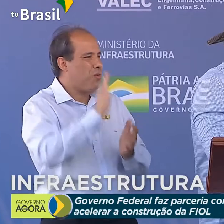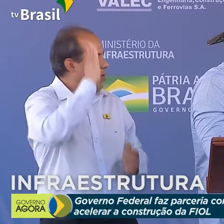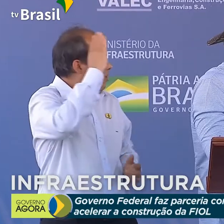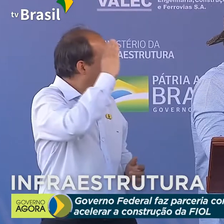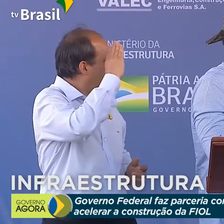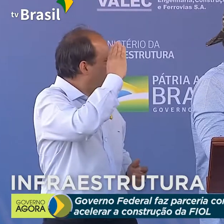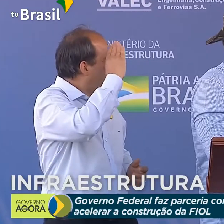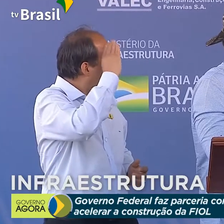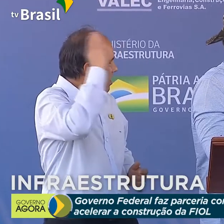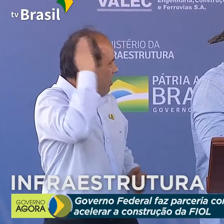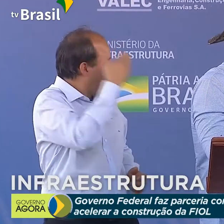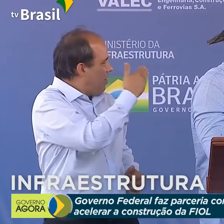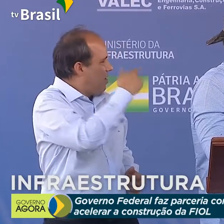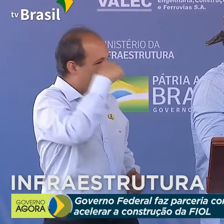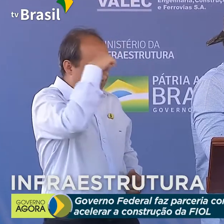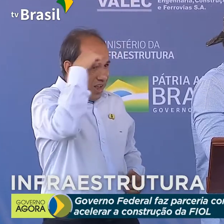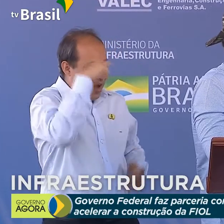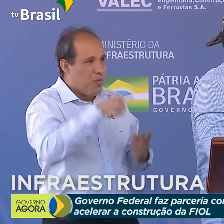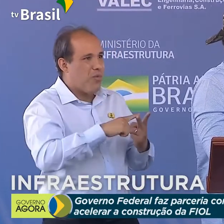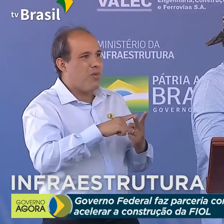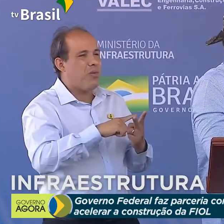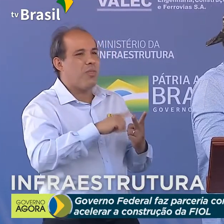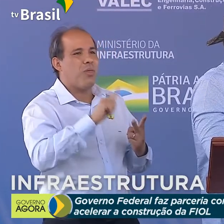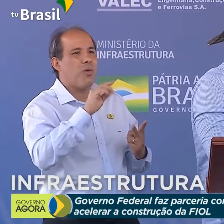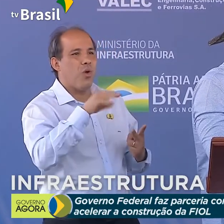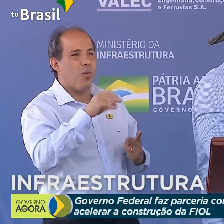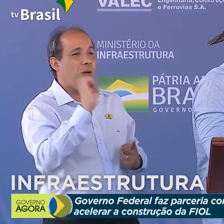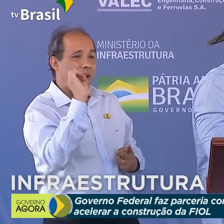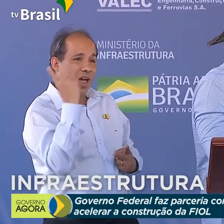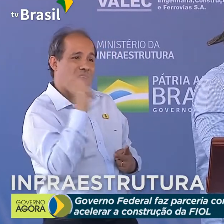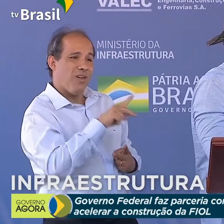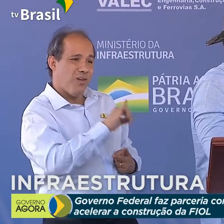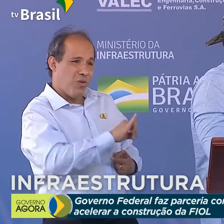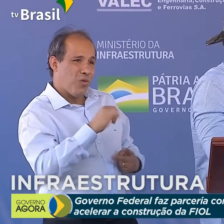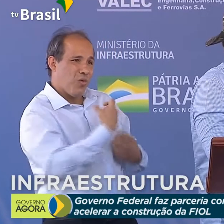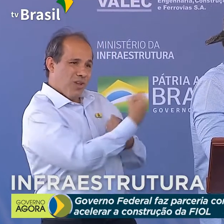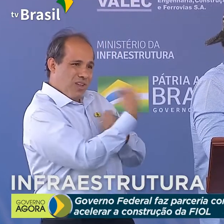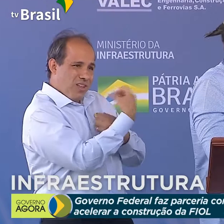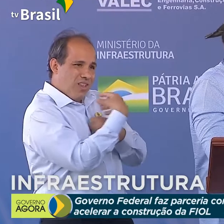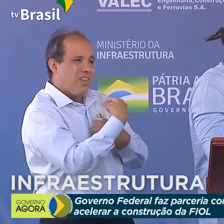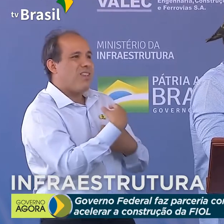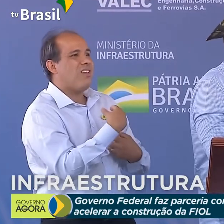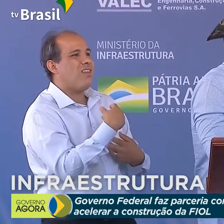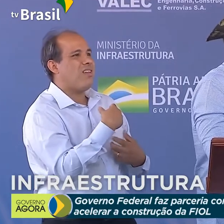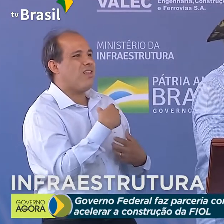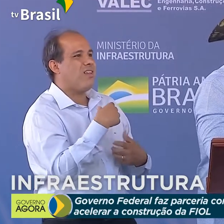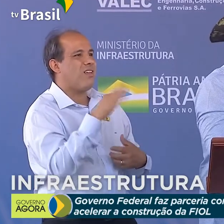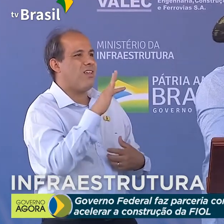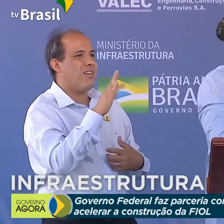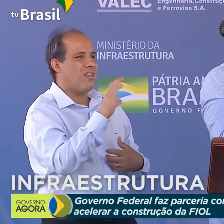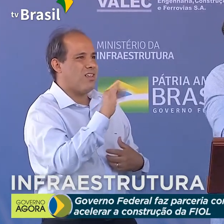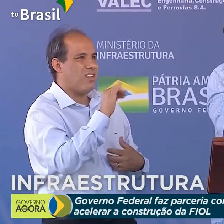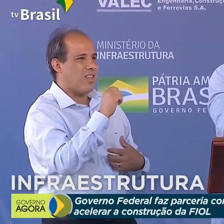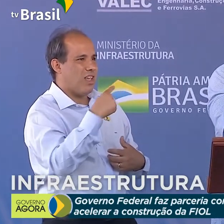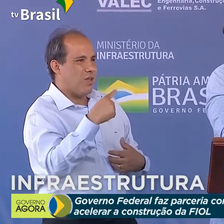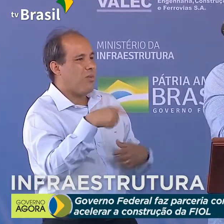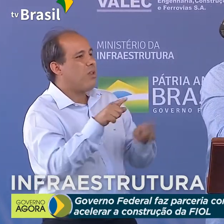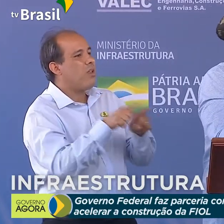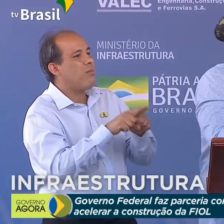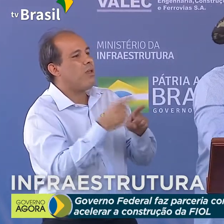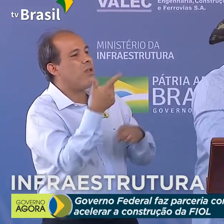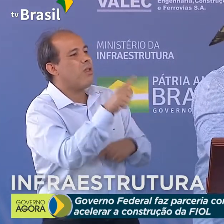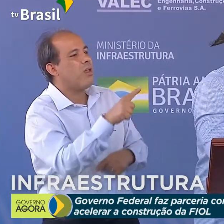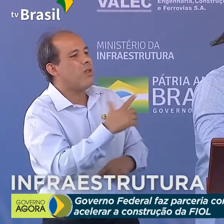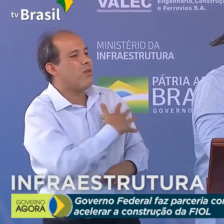general Ramos, general Freire Gomes, meus instrutores da Ciesp. Está aqui o general